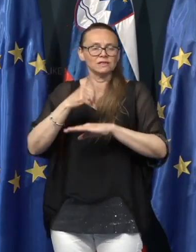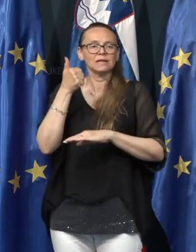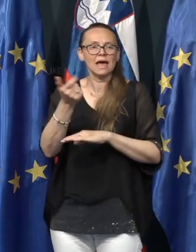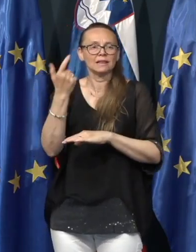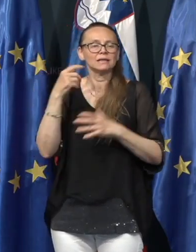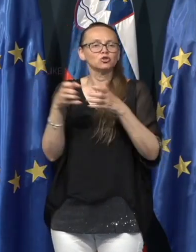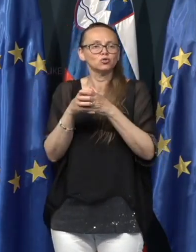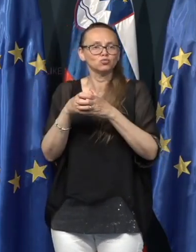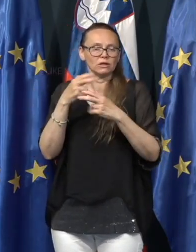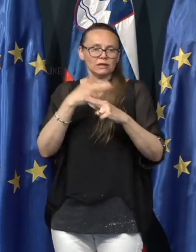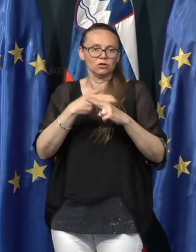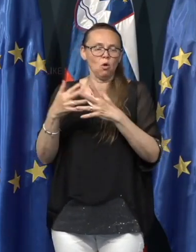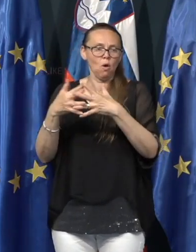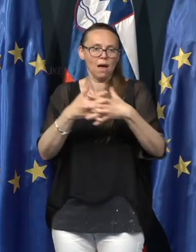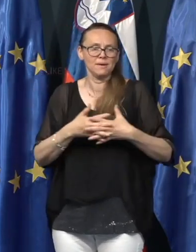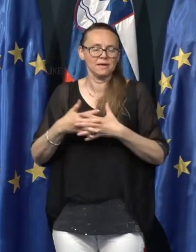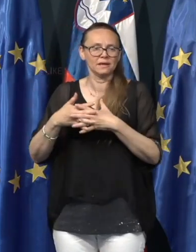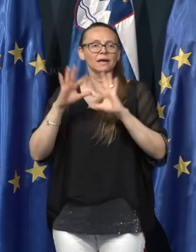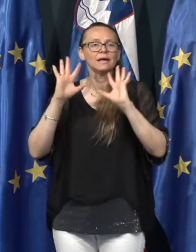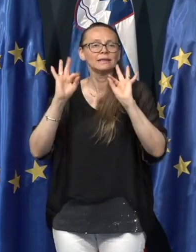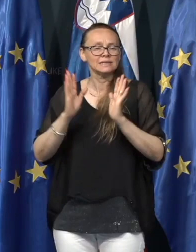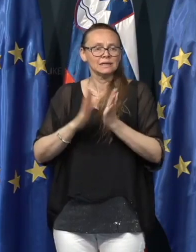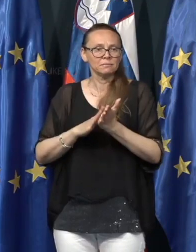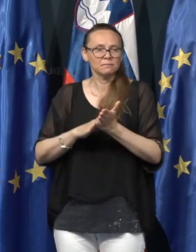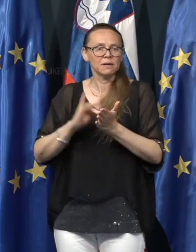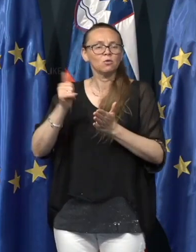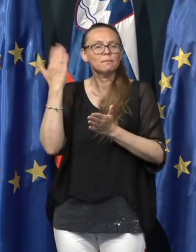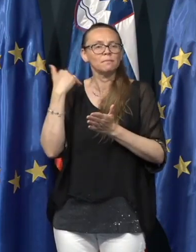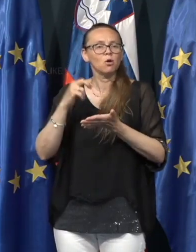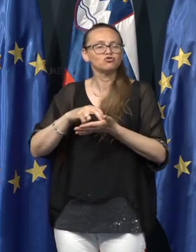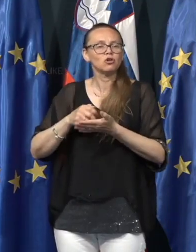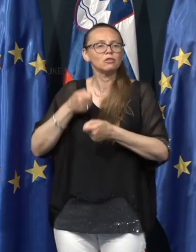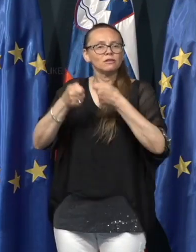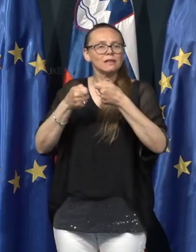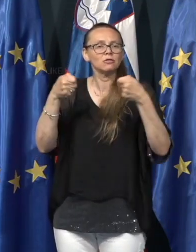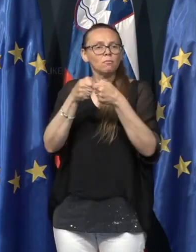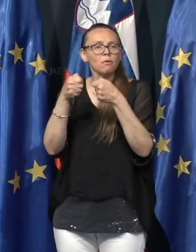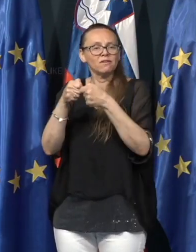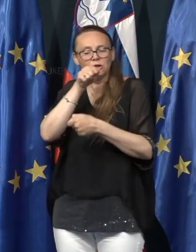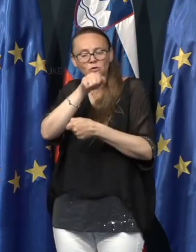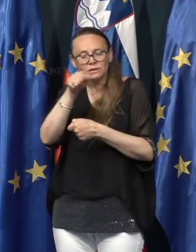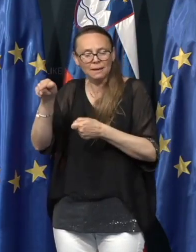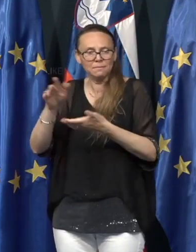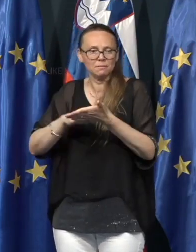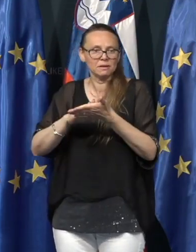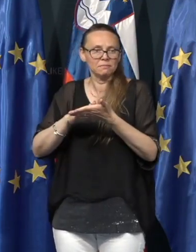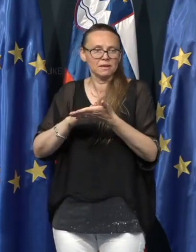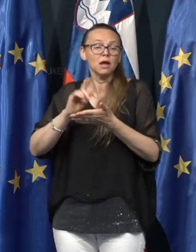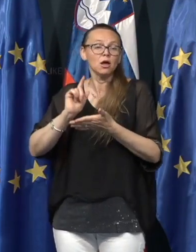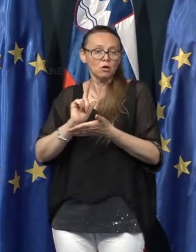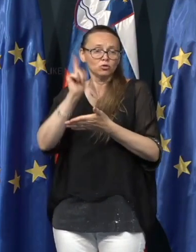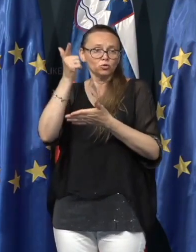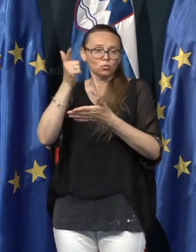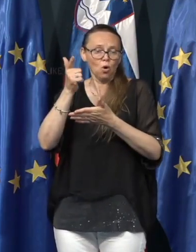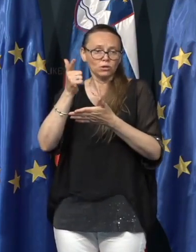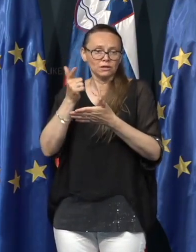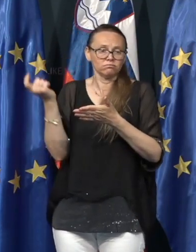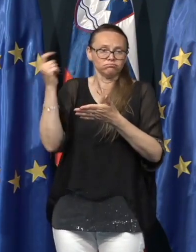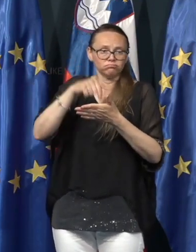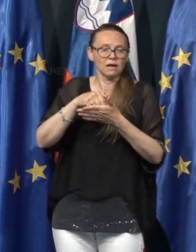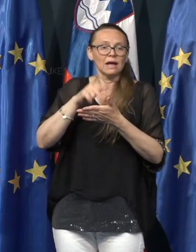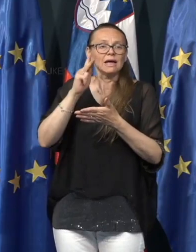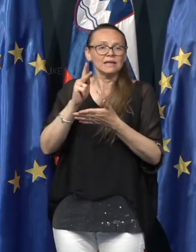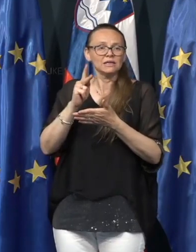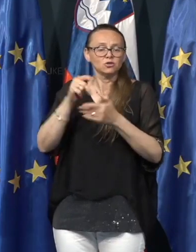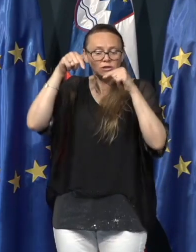ena iz druženih držav Amerike. Deset primirov je bilo še dodatno povezanih s temi primiri. To pomeni sekundarni primiri, ki so se generirali